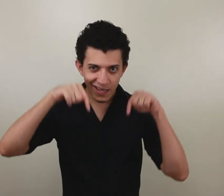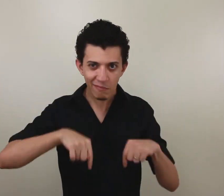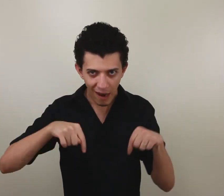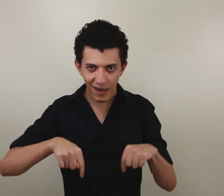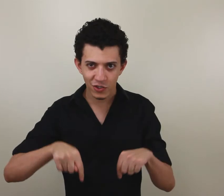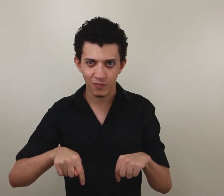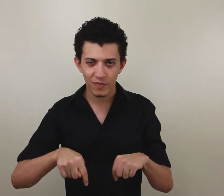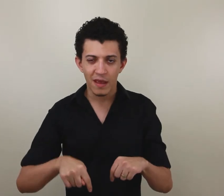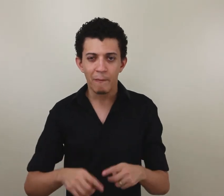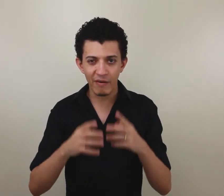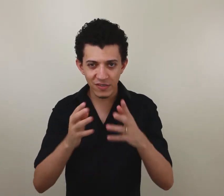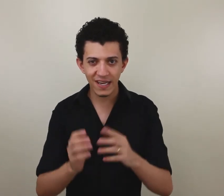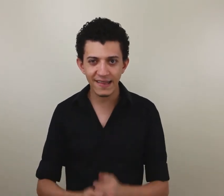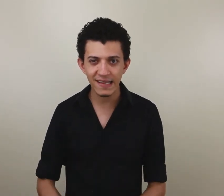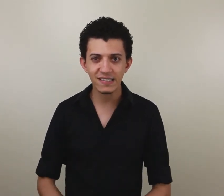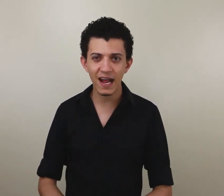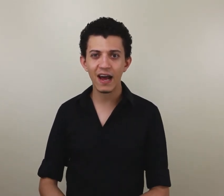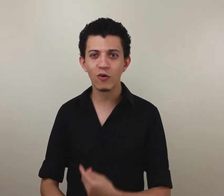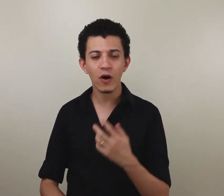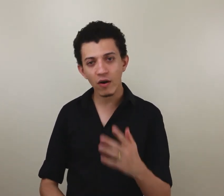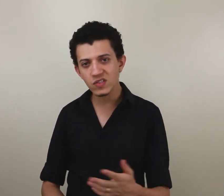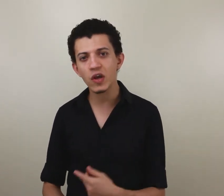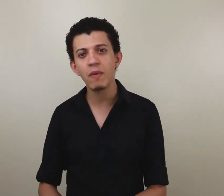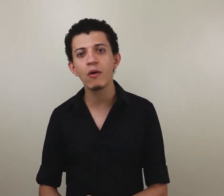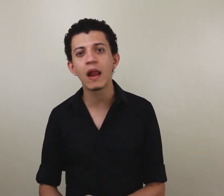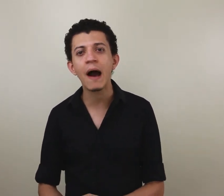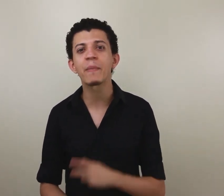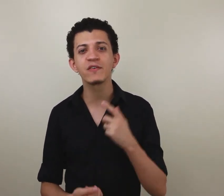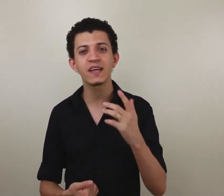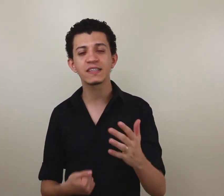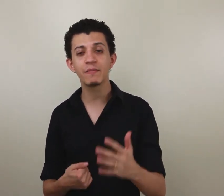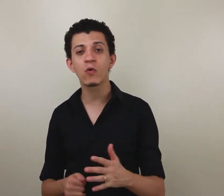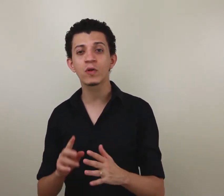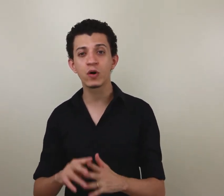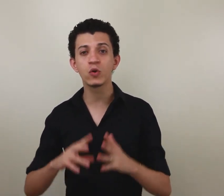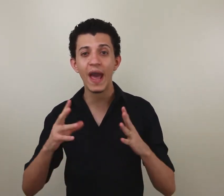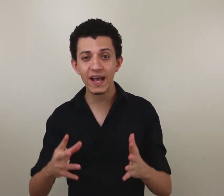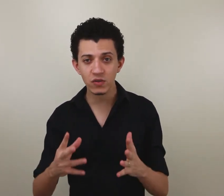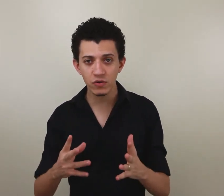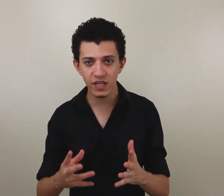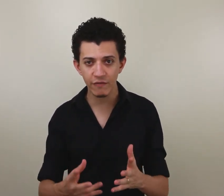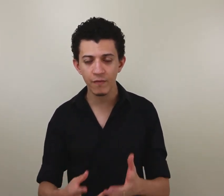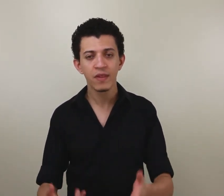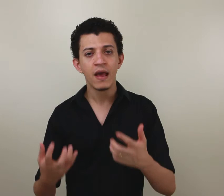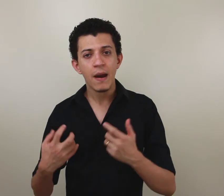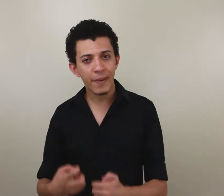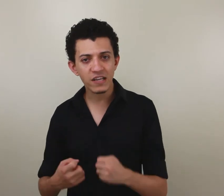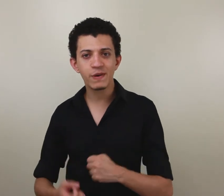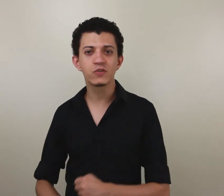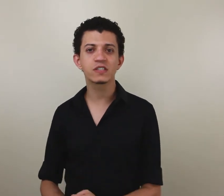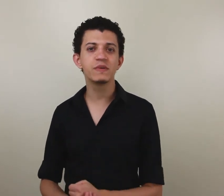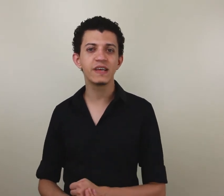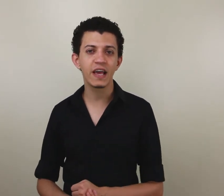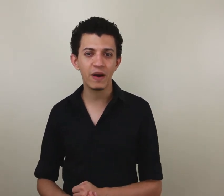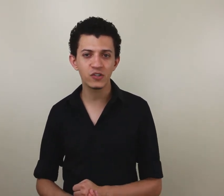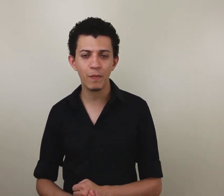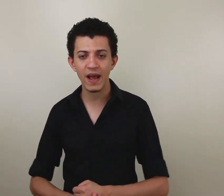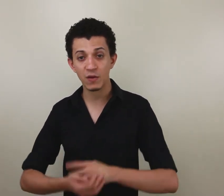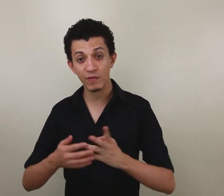aqui embaixo pra você cadastrar, colocar o seu e-mail lá, pra você receber um conteúdo exclusivo pras pessoas que me seguem mais de perto. É uma